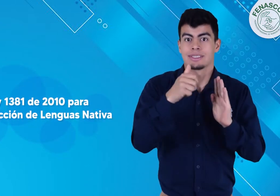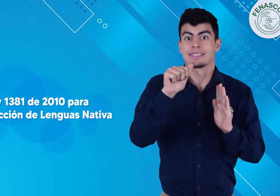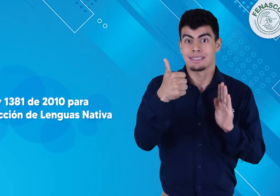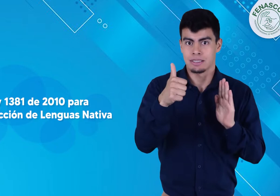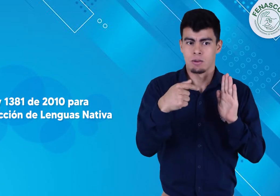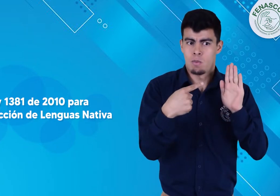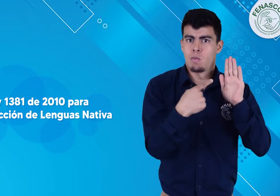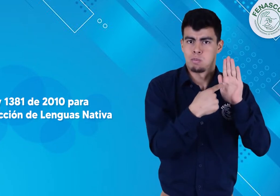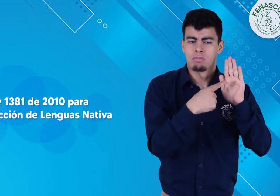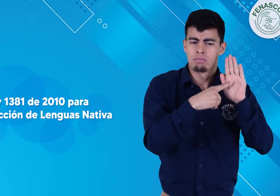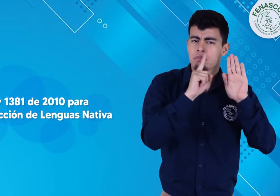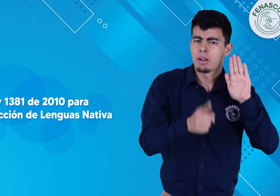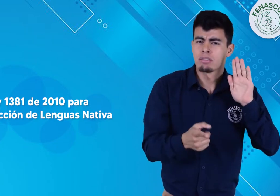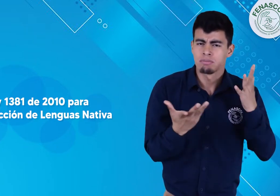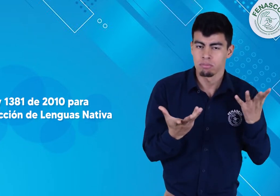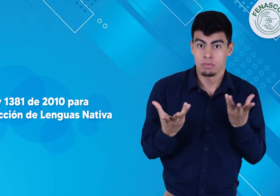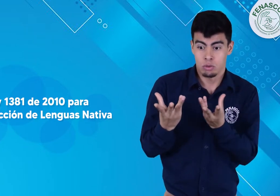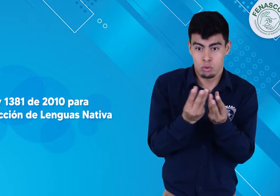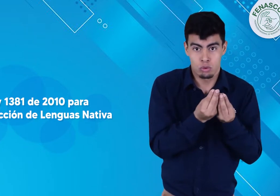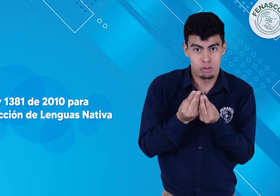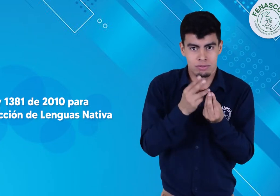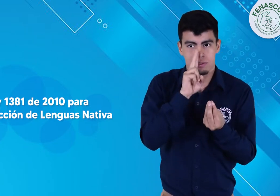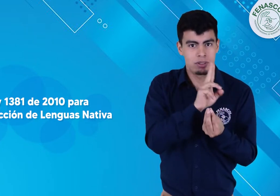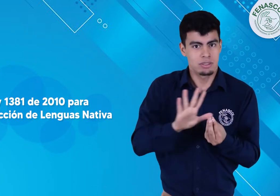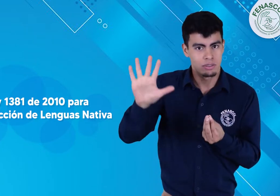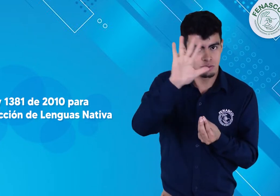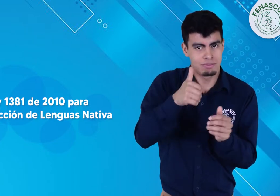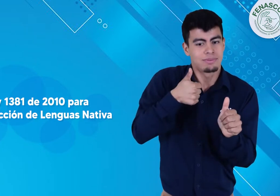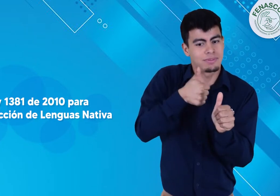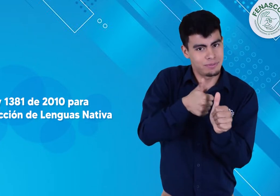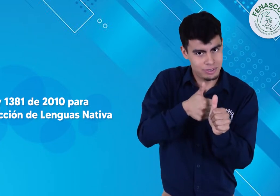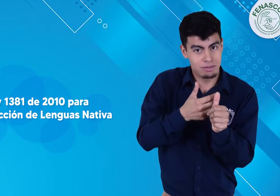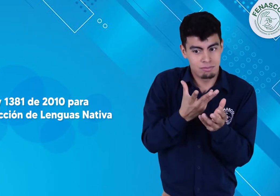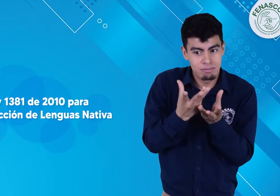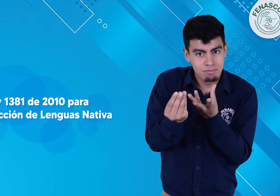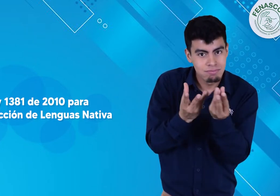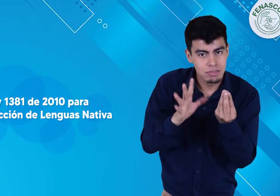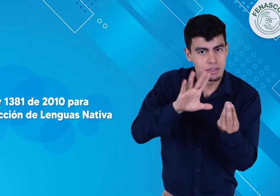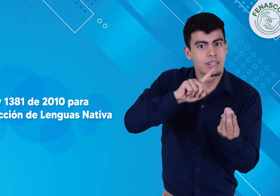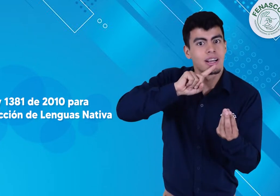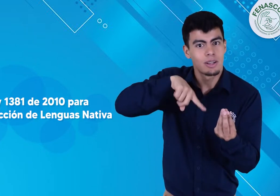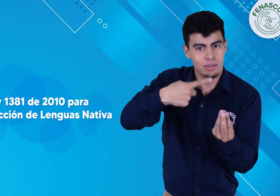Menciona que se debe realizar el Consejo Nacional Asesor de Lenguas Nativas.